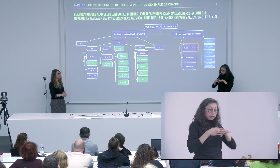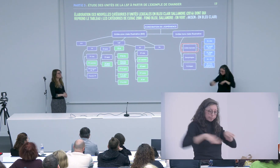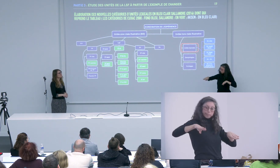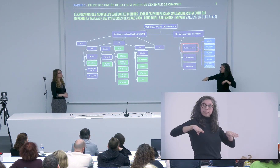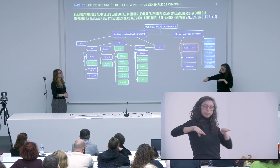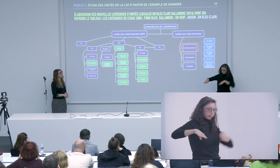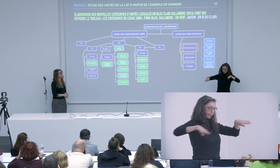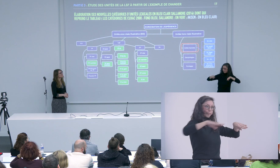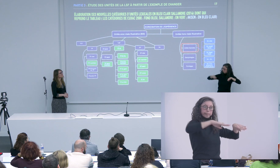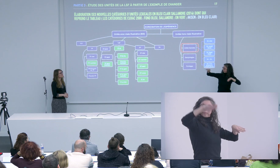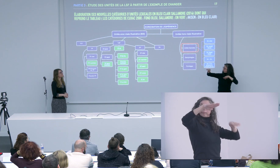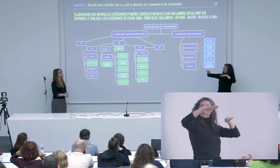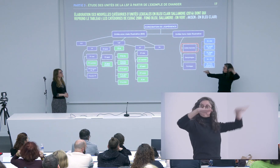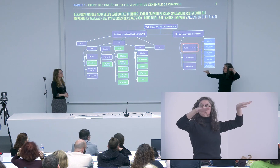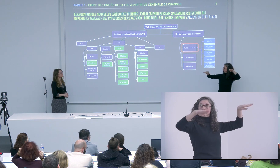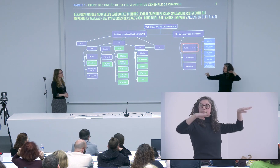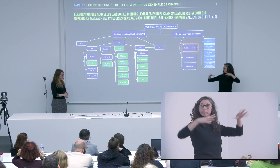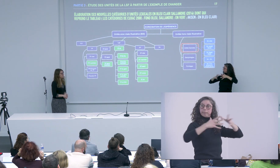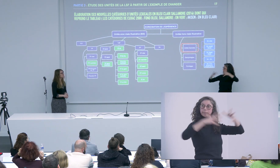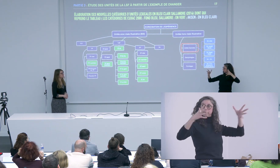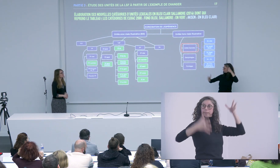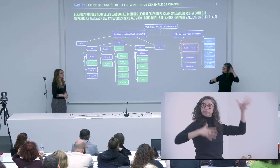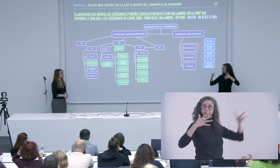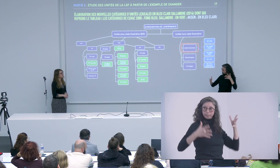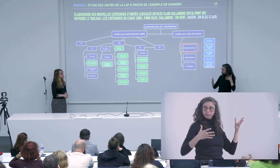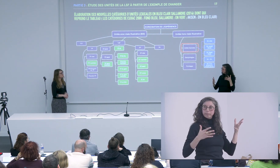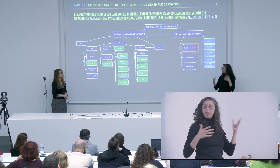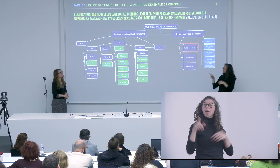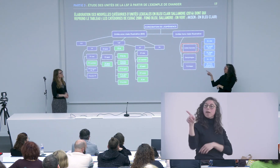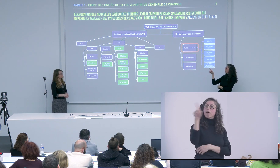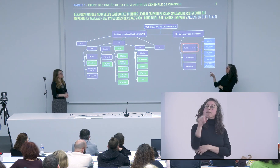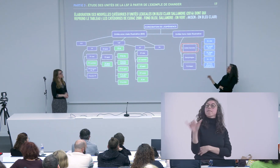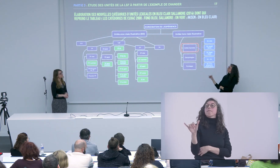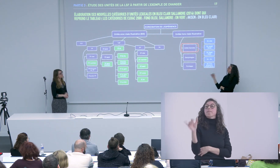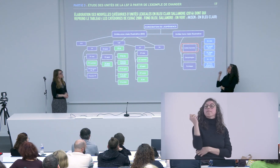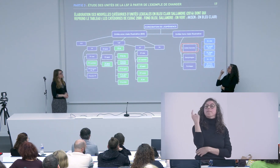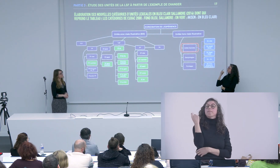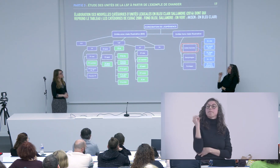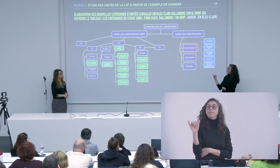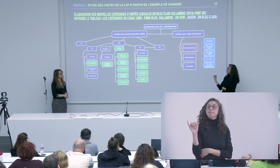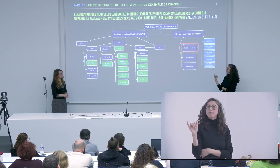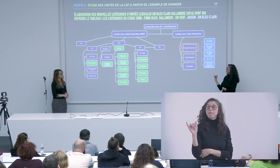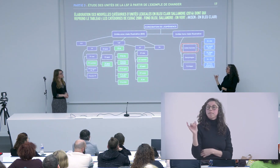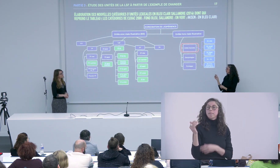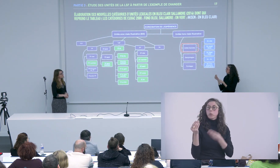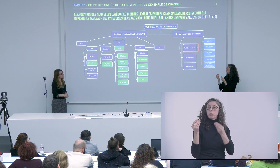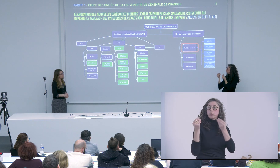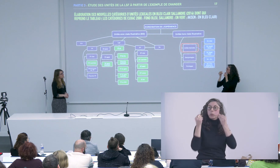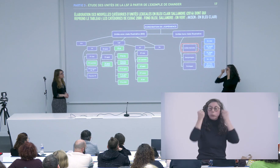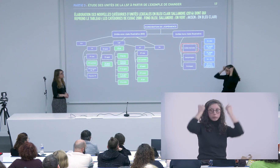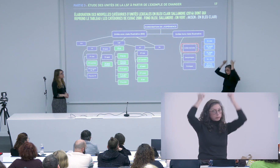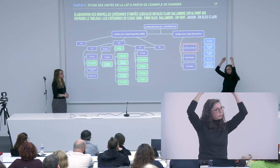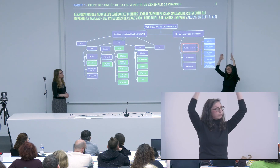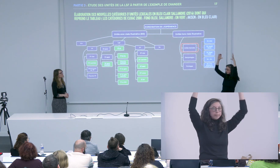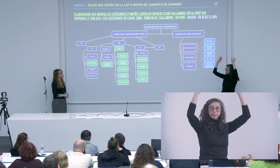clair vraiment l'idée c'est de séparer les deux aspects de montrer qu'il y a différentes strates dans les UL et dans les UT et